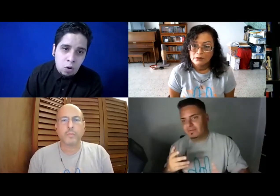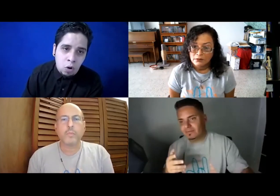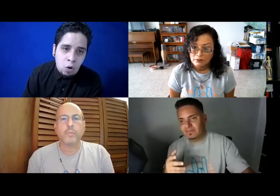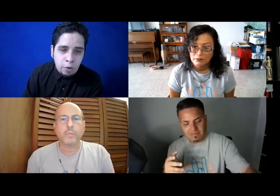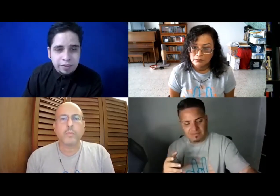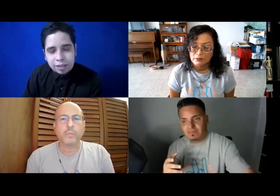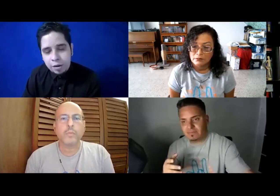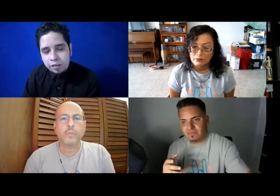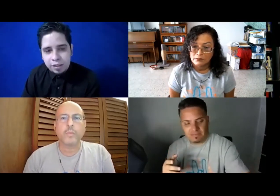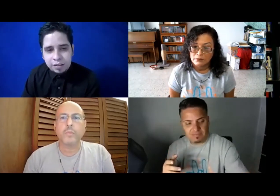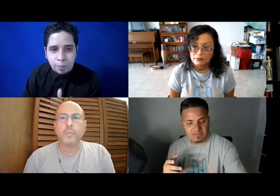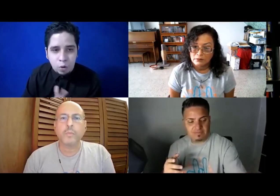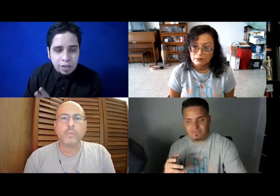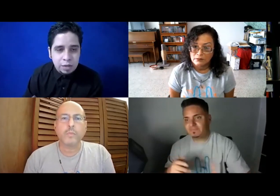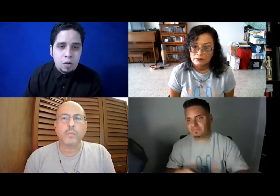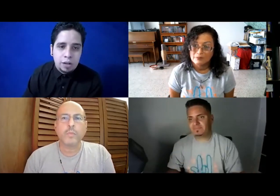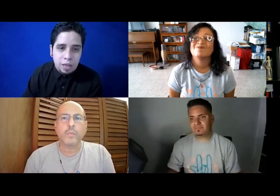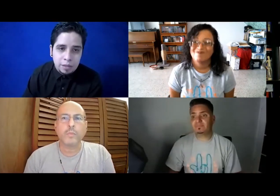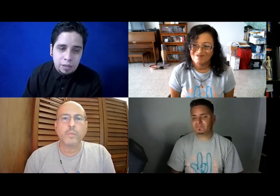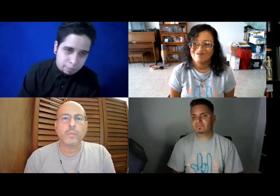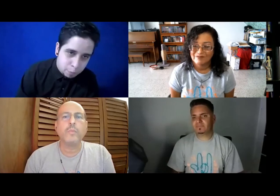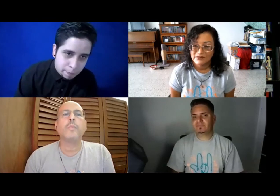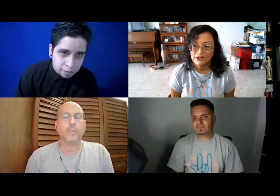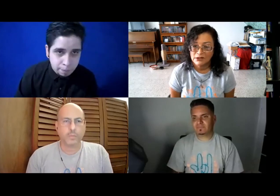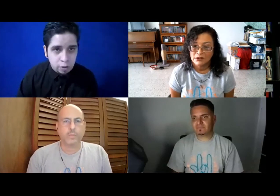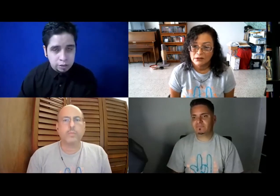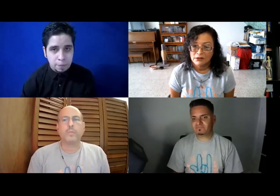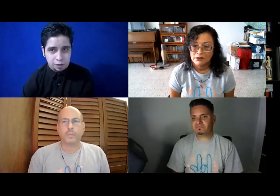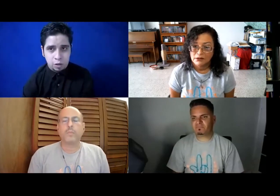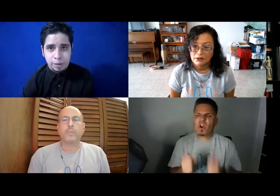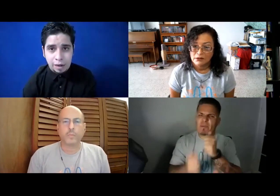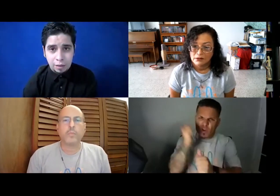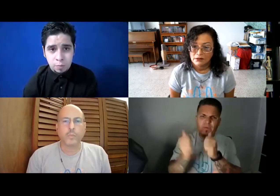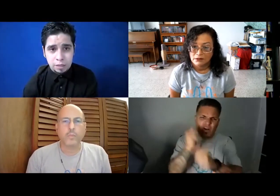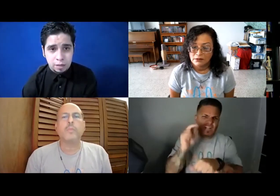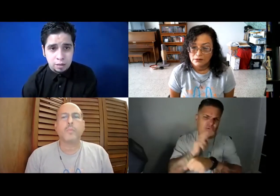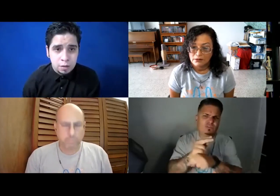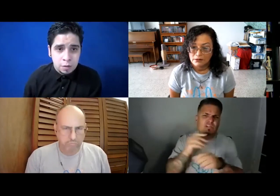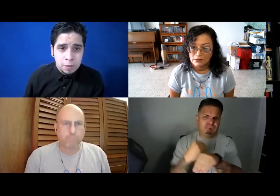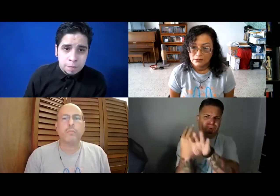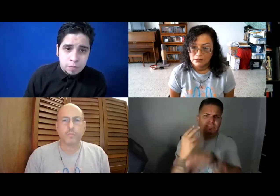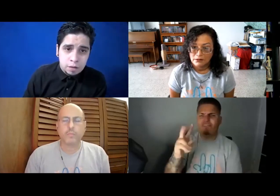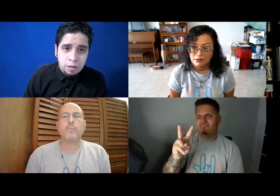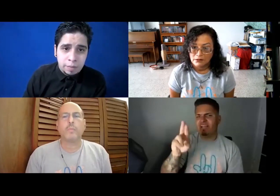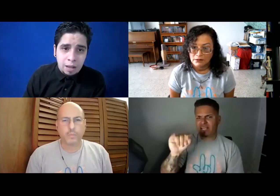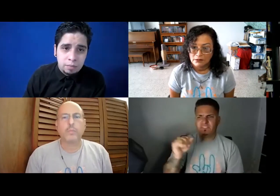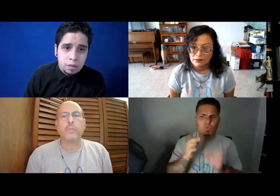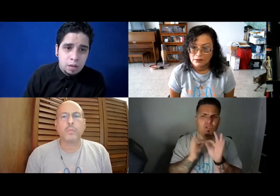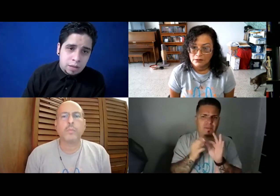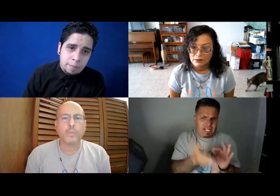o puede ser que también lo que se dice tampoco se escriba correctamente, que también puede pasar, pero ahí está el proceso de explicar y tener humanidad. ¿verdad? También